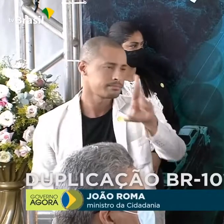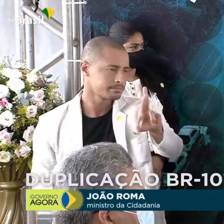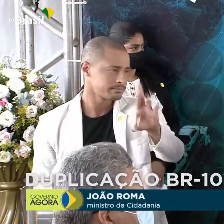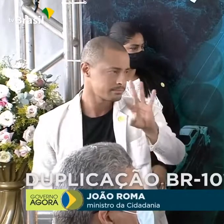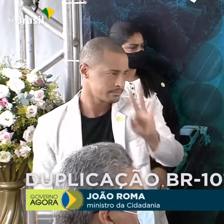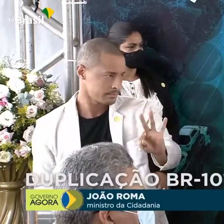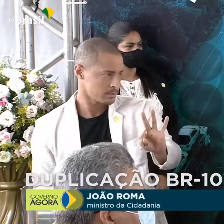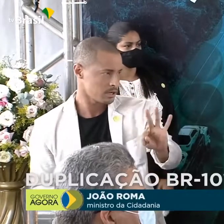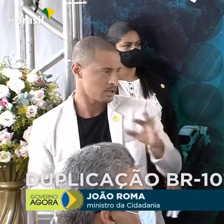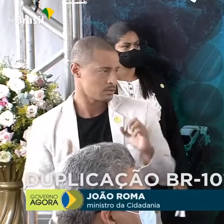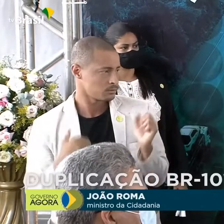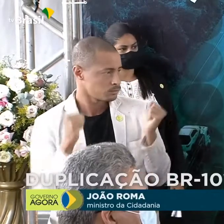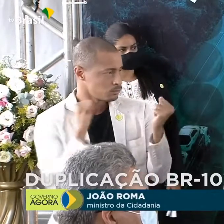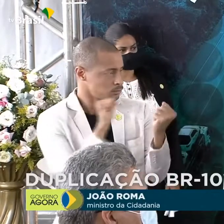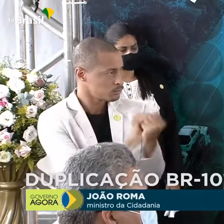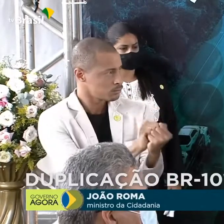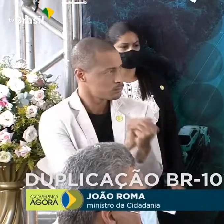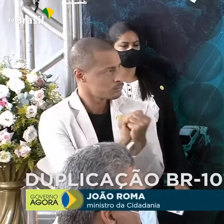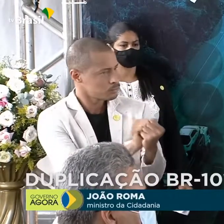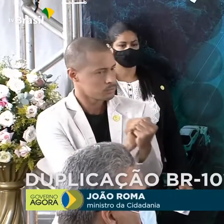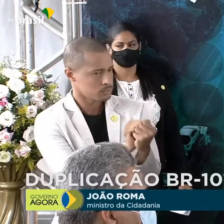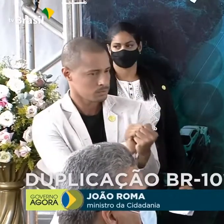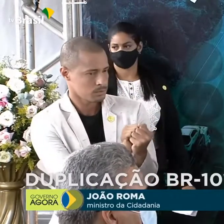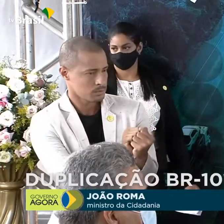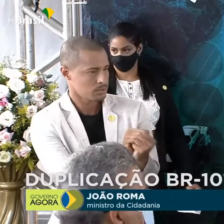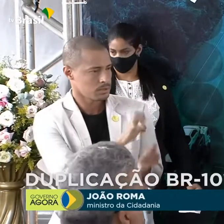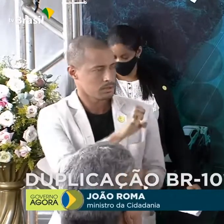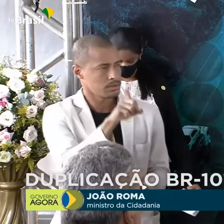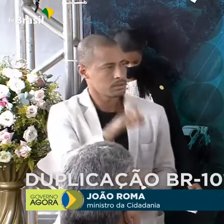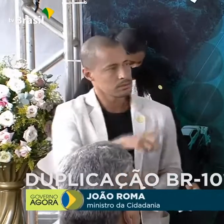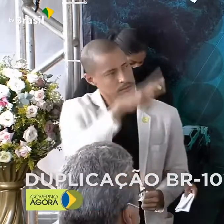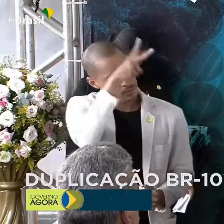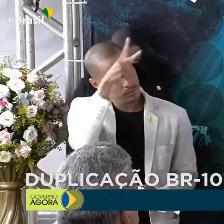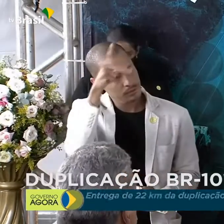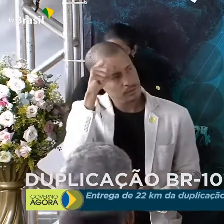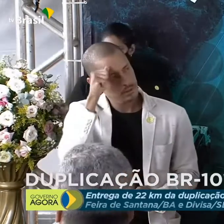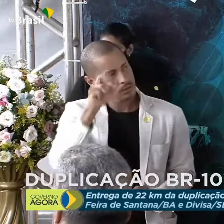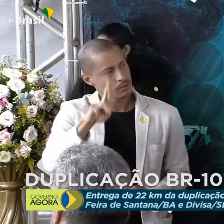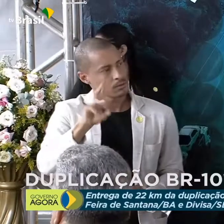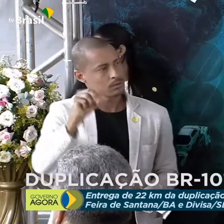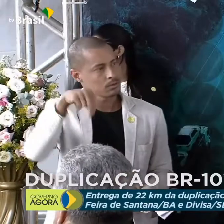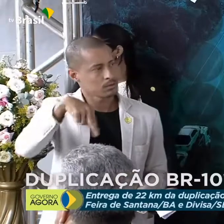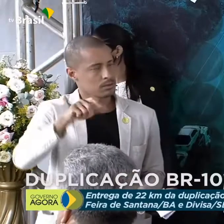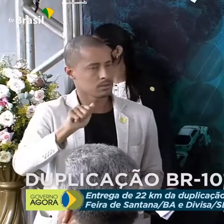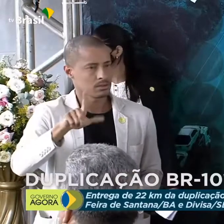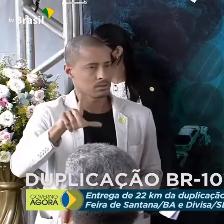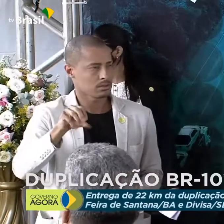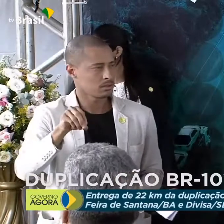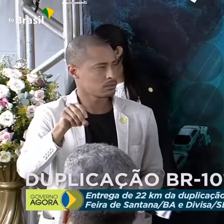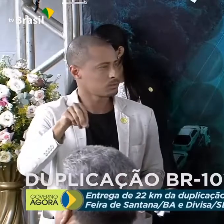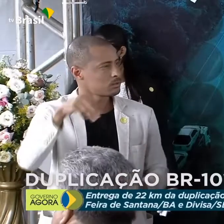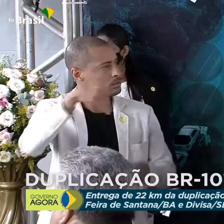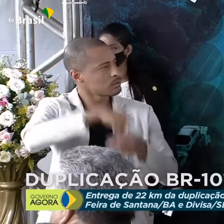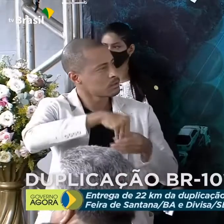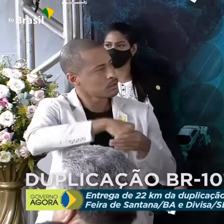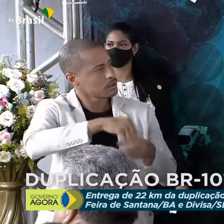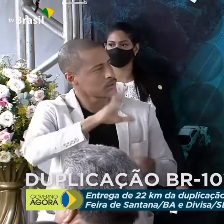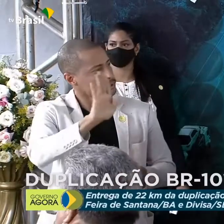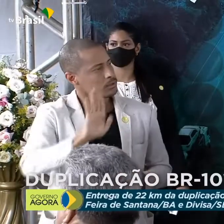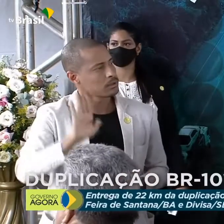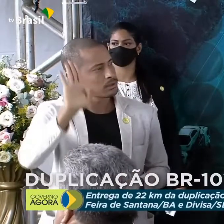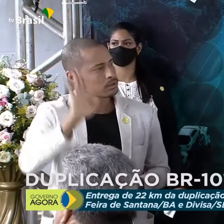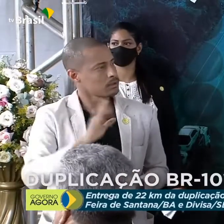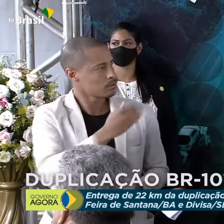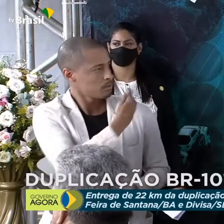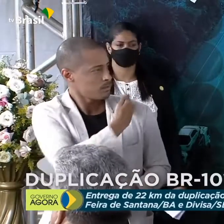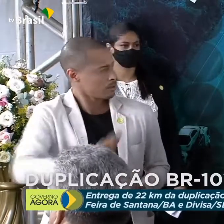juntamente com o ex-prefeito José Ronaldo, que foi nosso candidato a governador na última